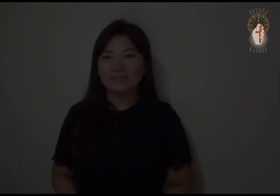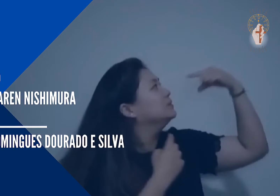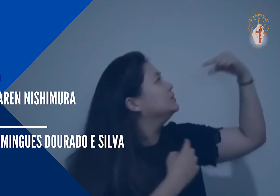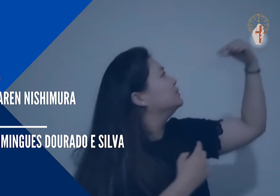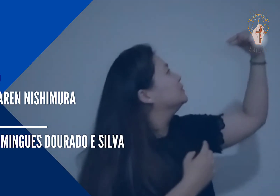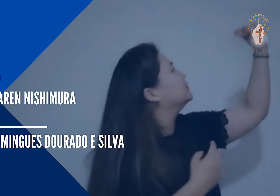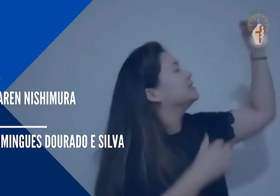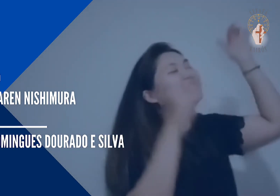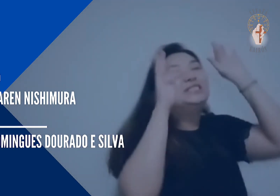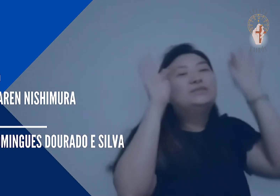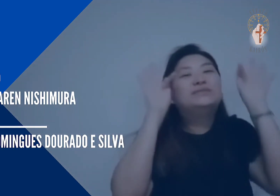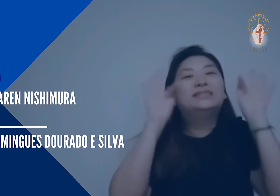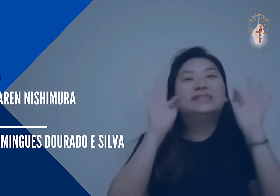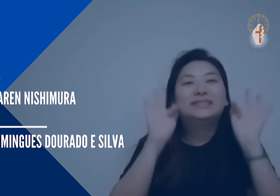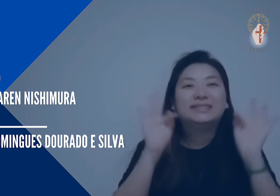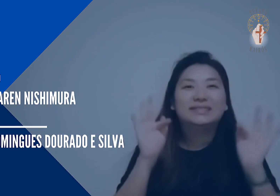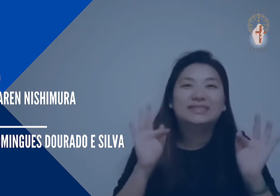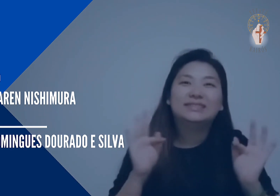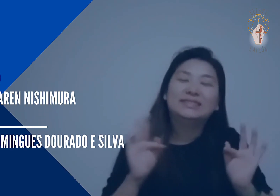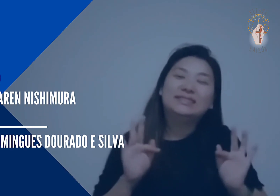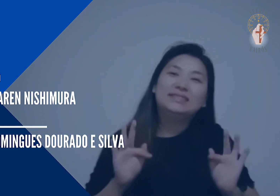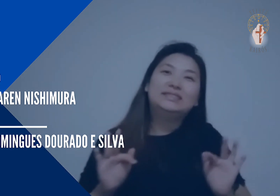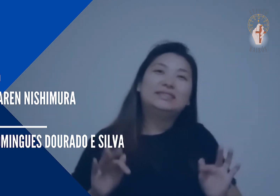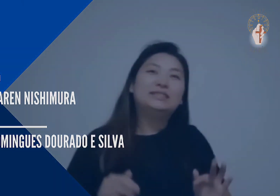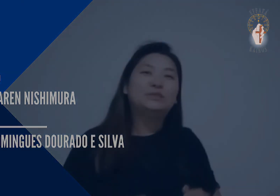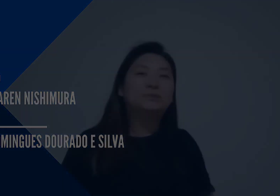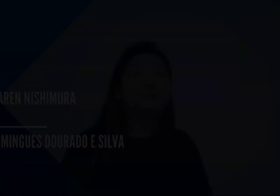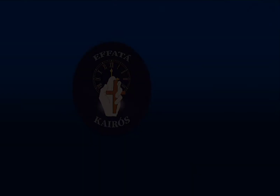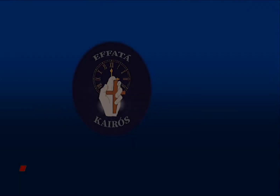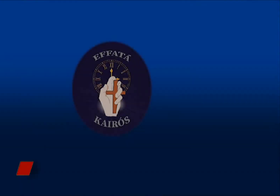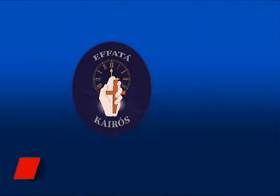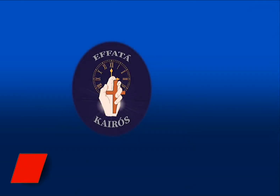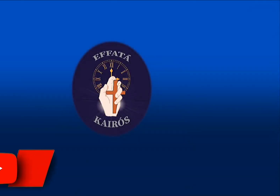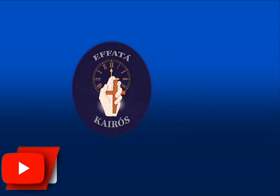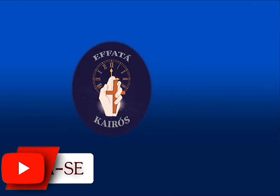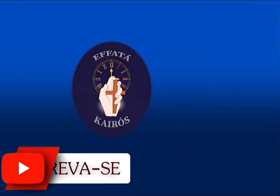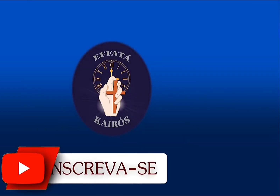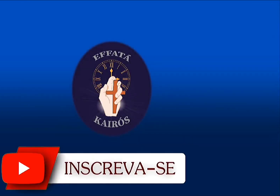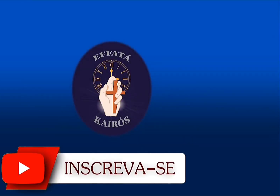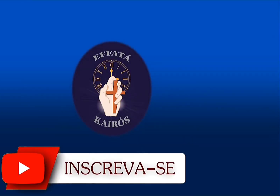Em teu meio, ó E aí